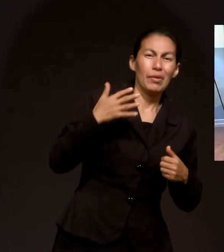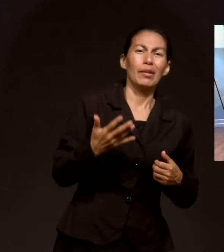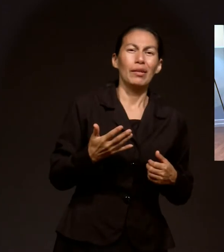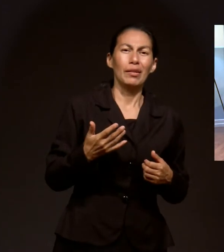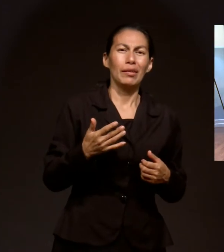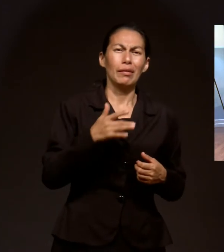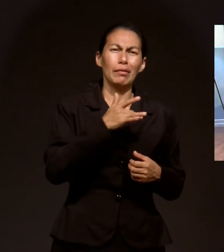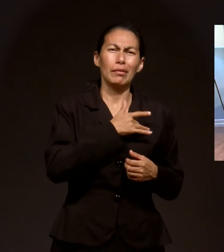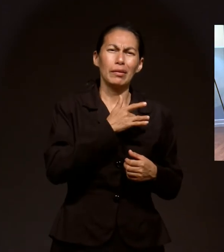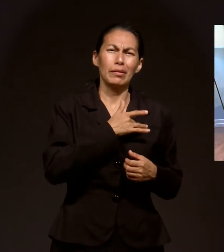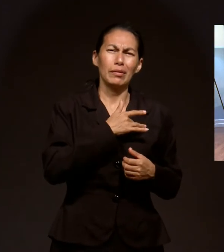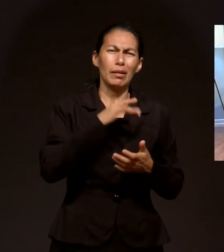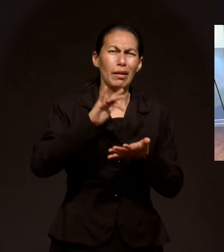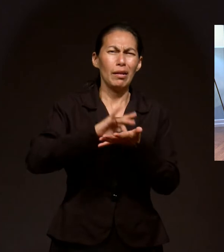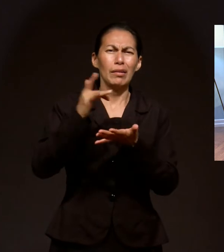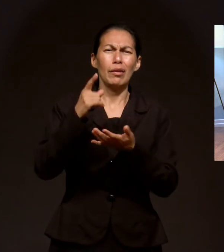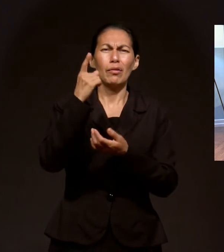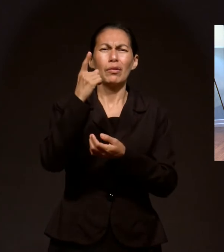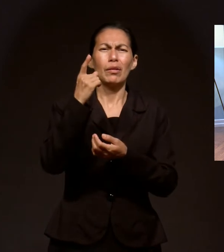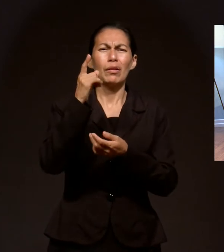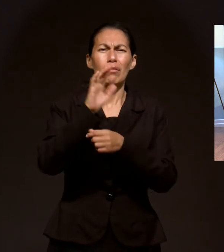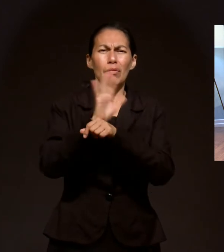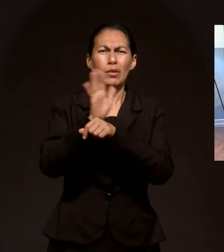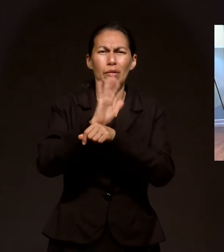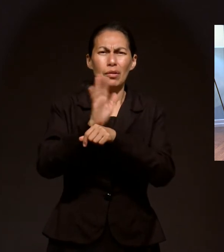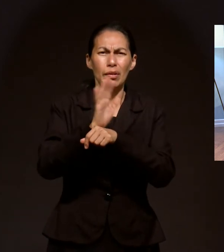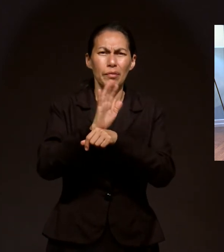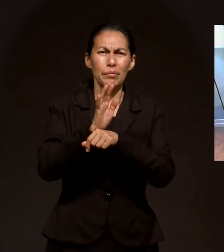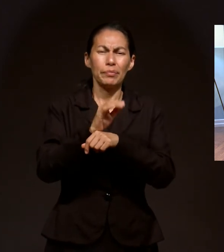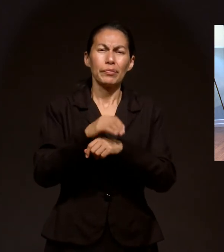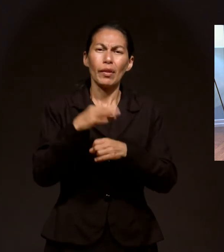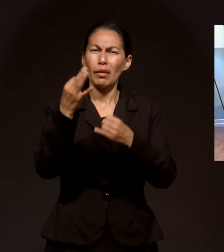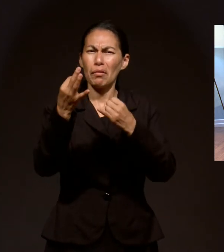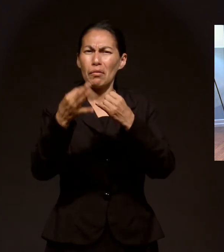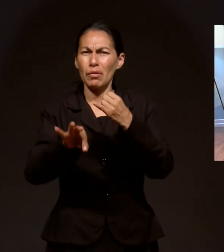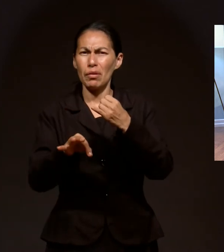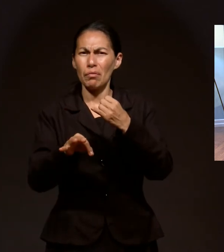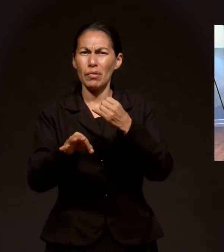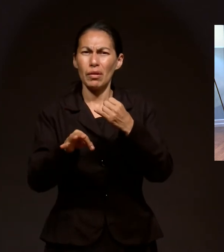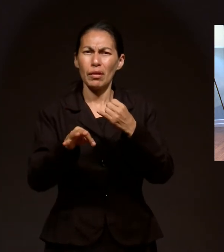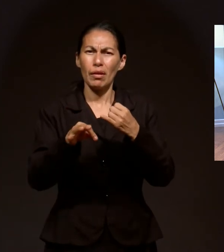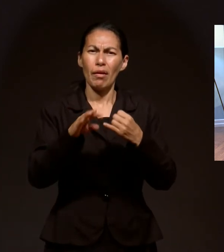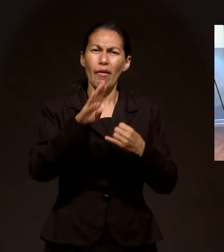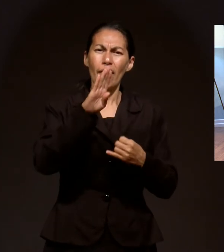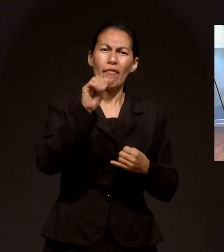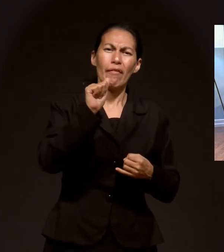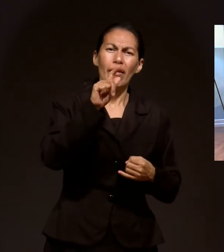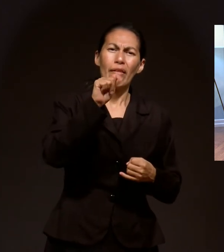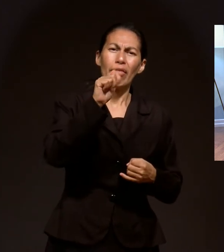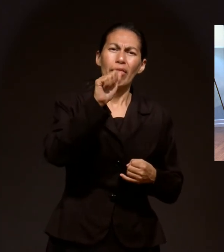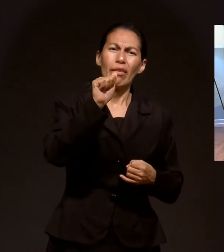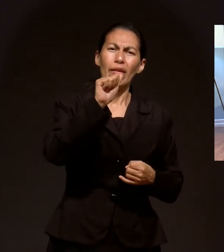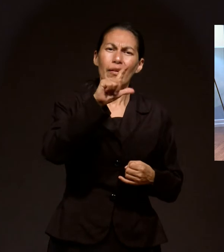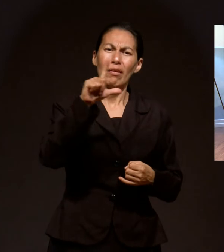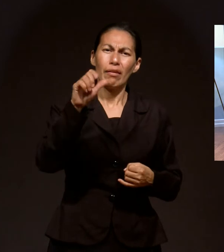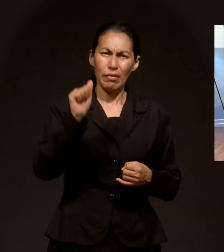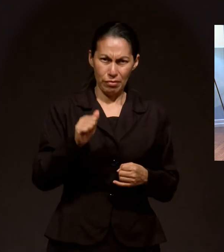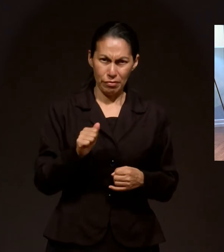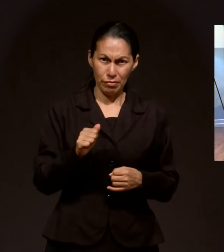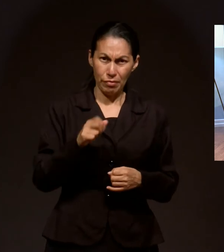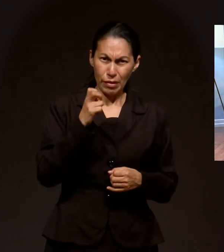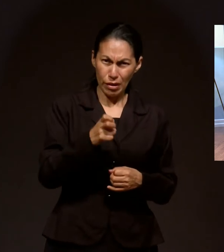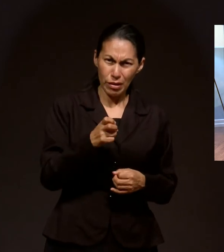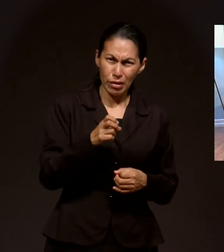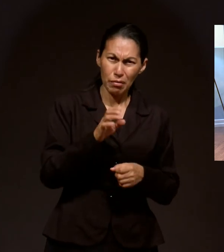vuelve y toca mi corazón. ¿Qué película es esa? La Última Batalla. Es una película clásica de la Iglesia Adventista del Regreso de Jesús. Es de Brasil.